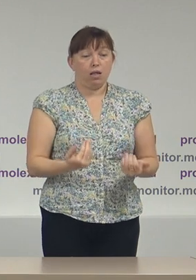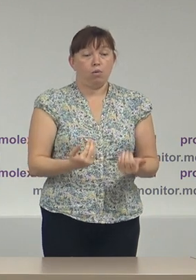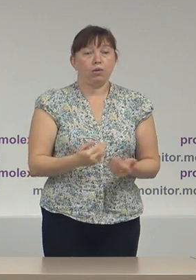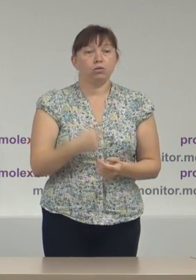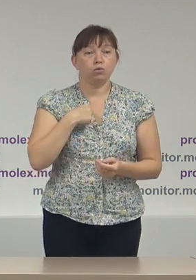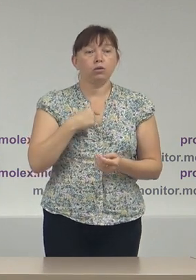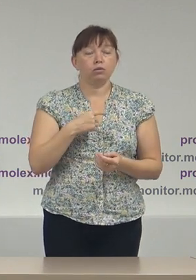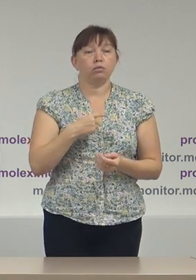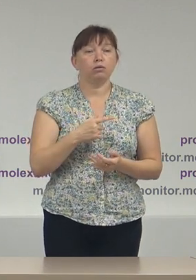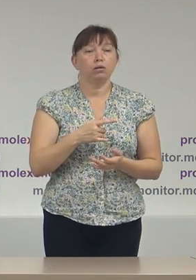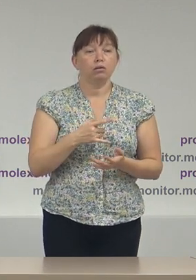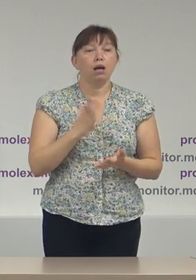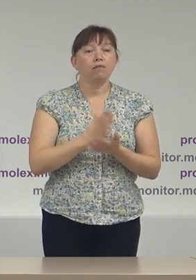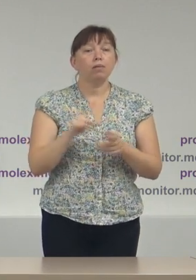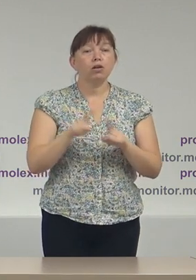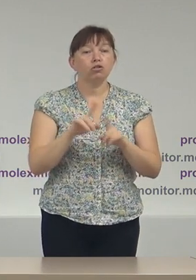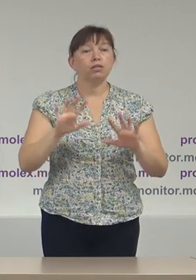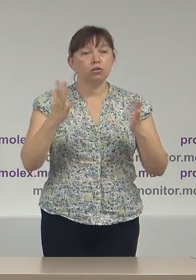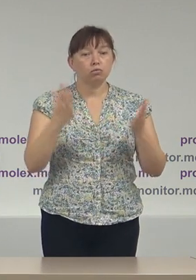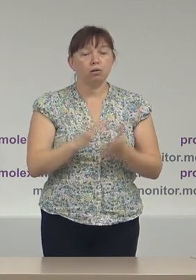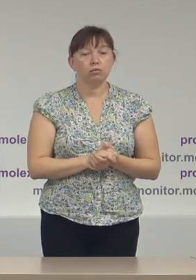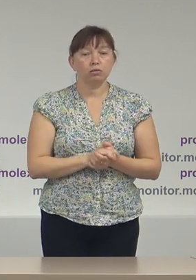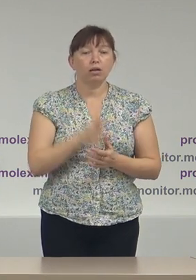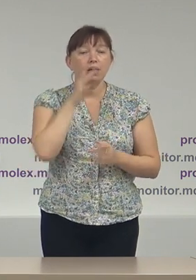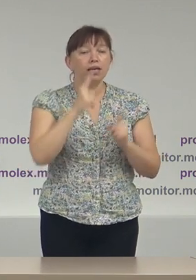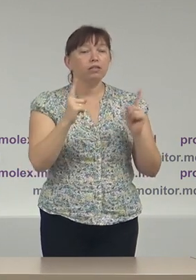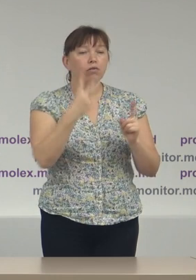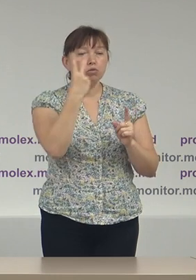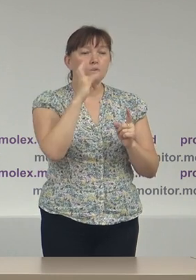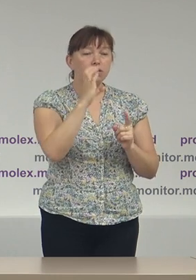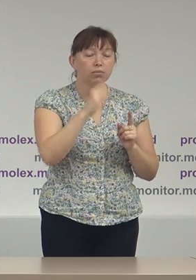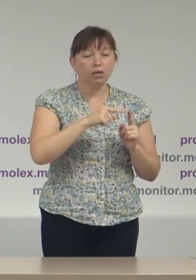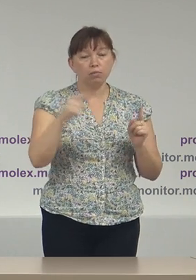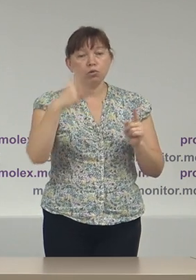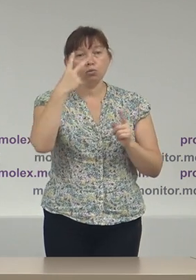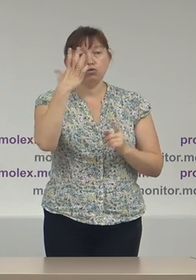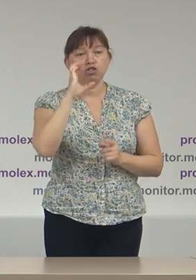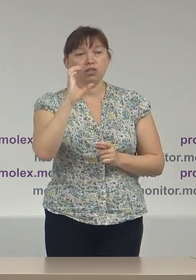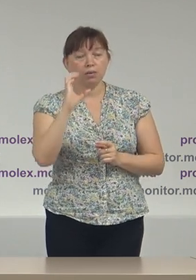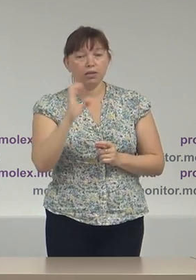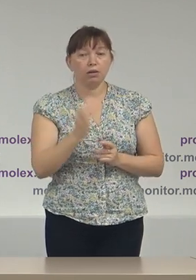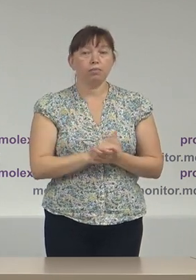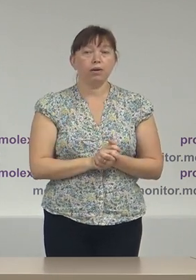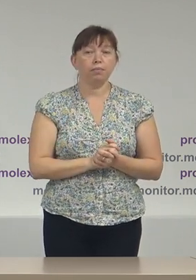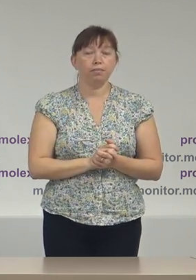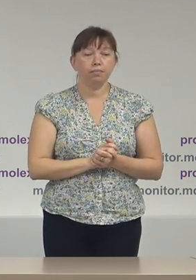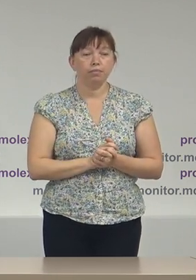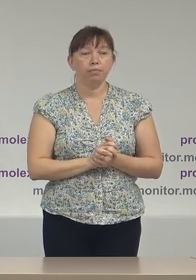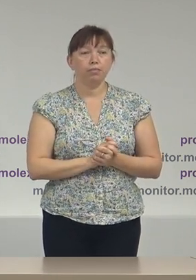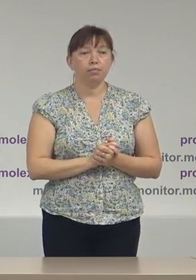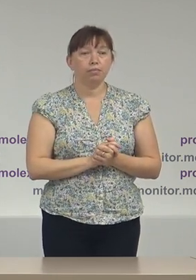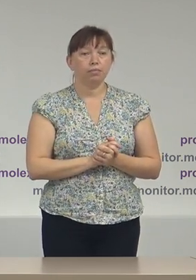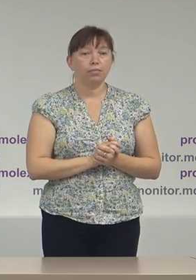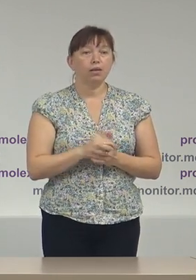suntem în situația să atestăm pentru intervalul 2 septembrie 25 septembrie așa cum am menționat de la început